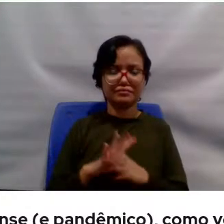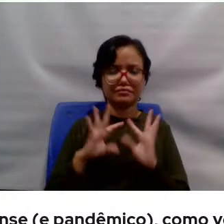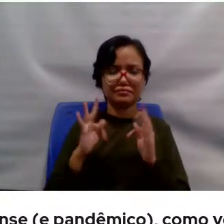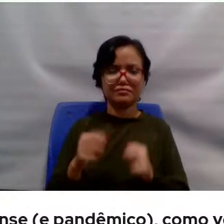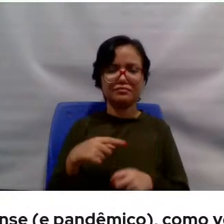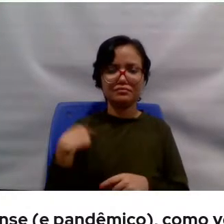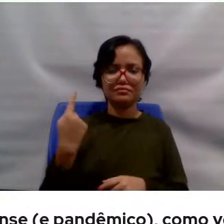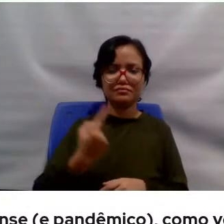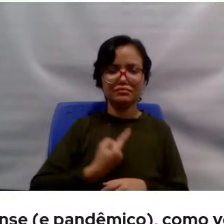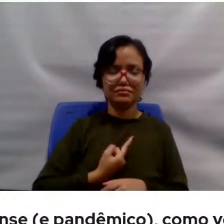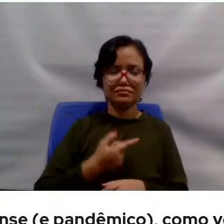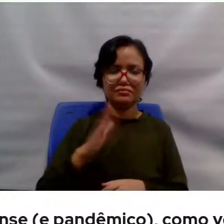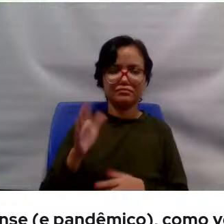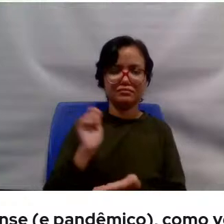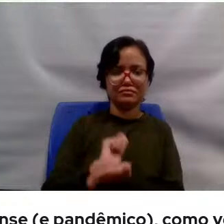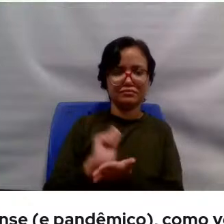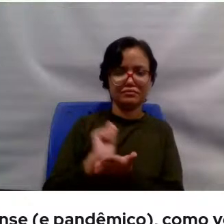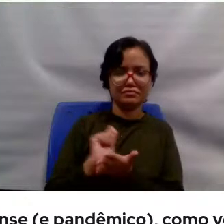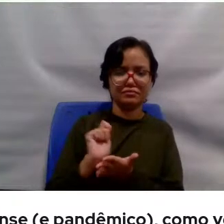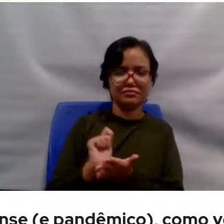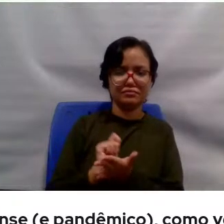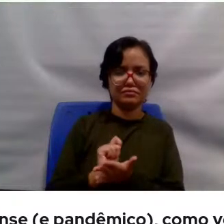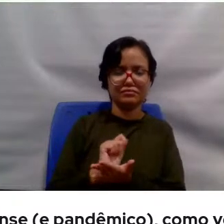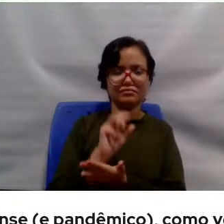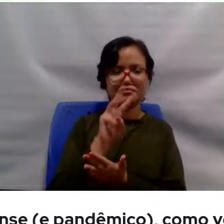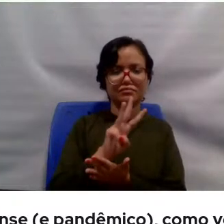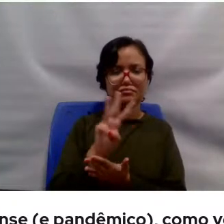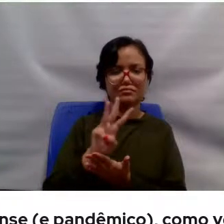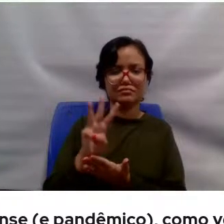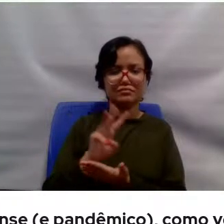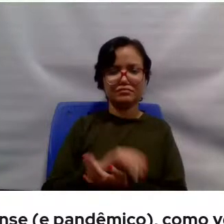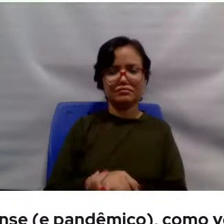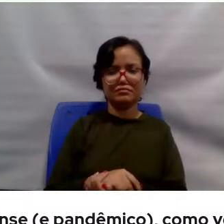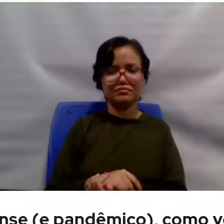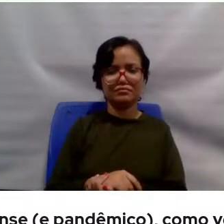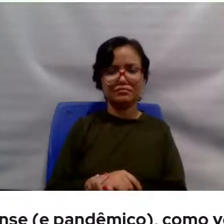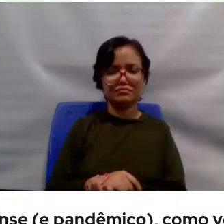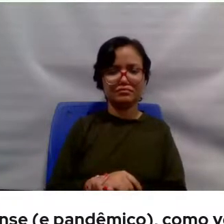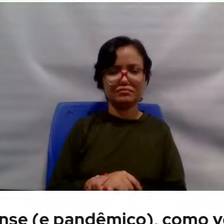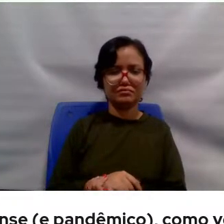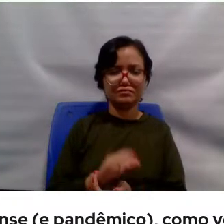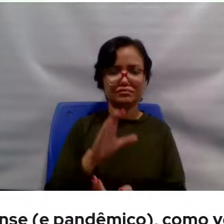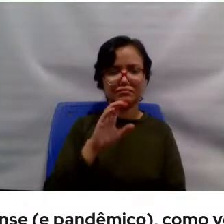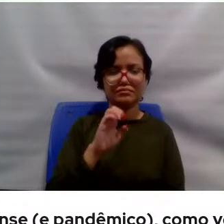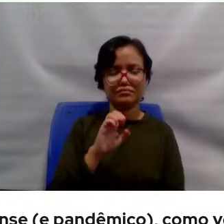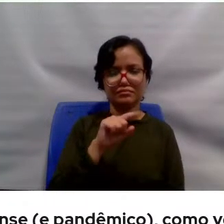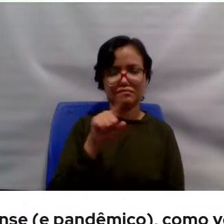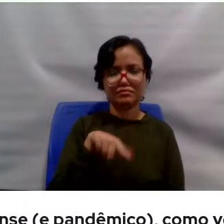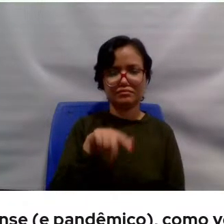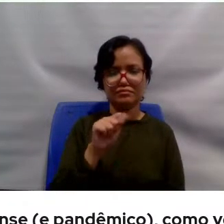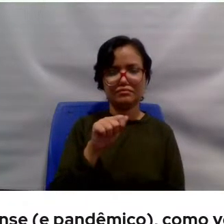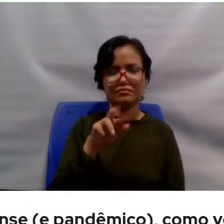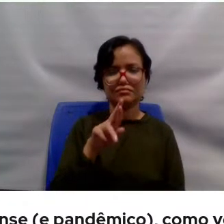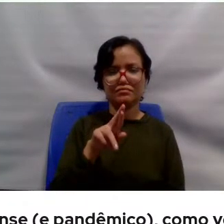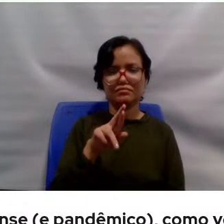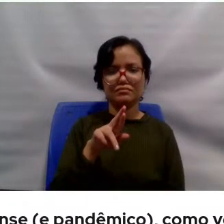nós já publicamos e com o site César Moratti Leite, onde a gente disponibiliza